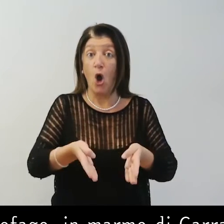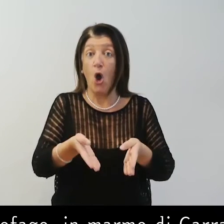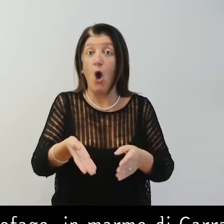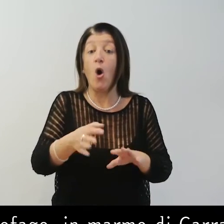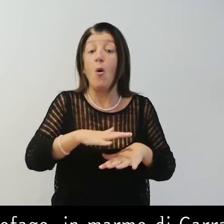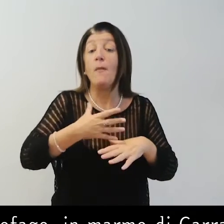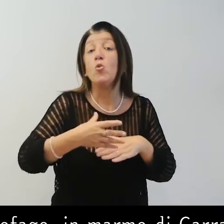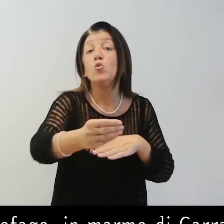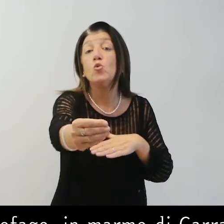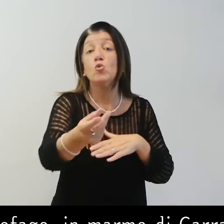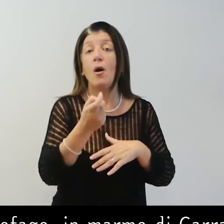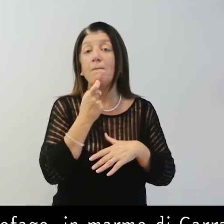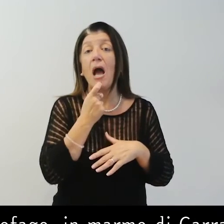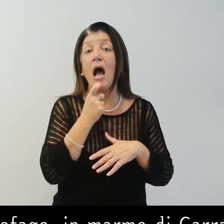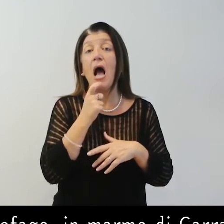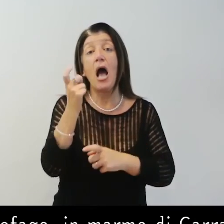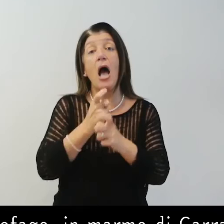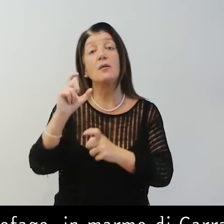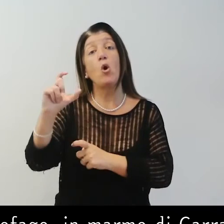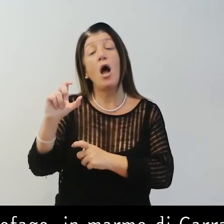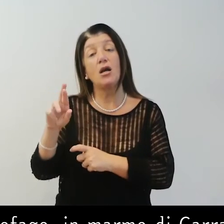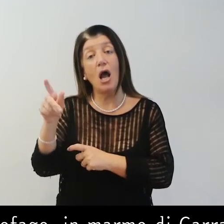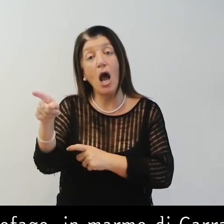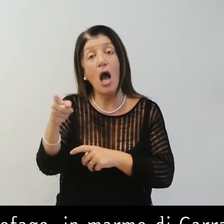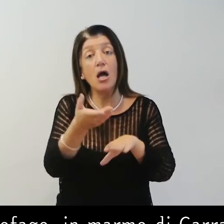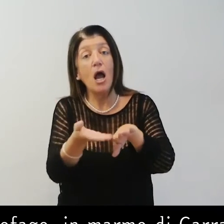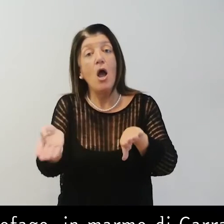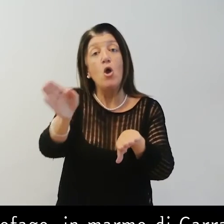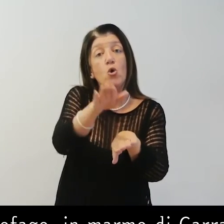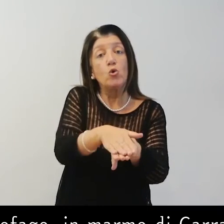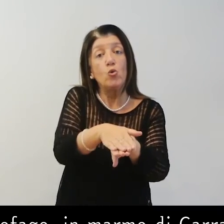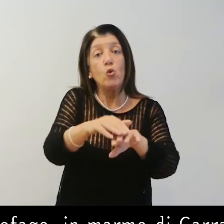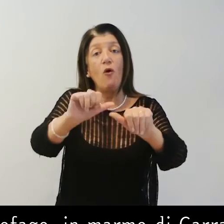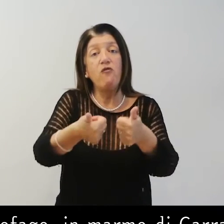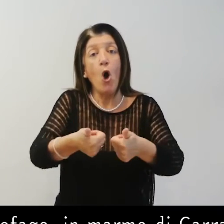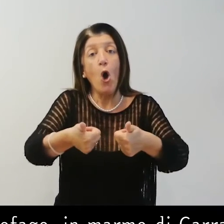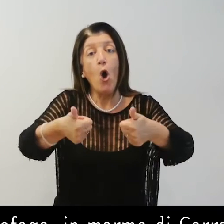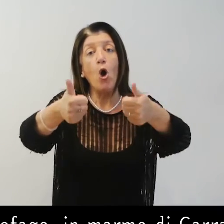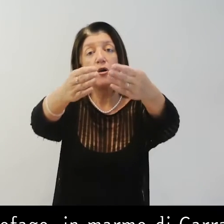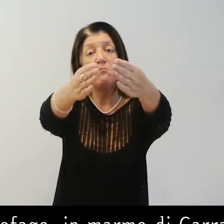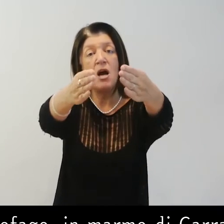il sarcofago in marmo di Carrara è chiuso da un coperchio a tronco di piramide